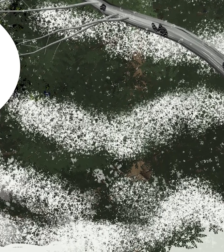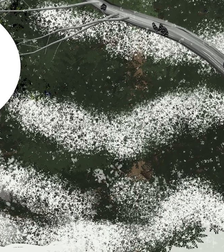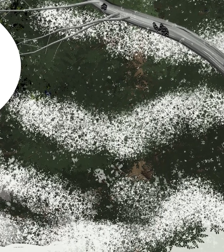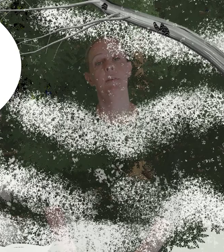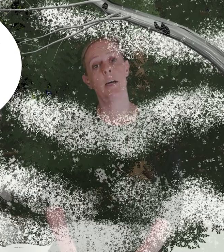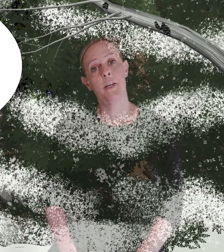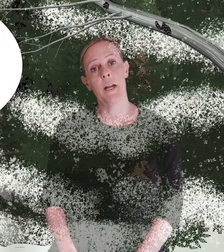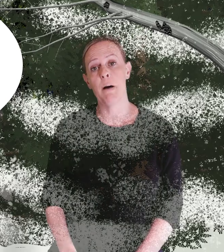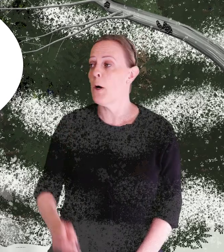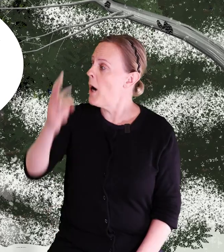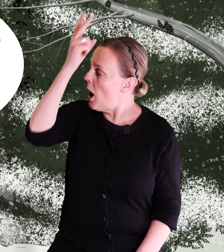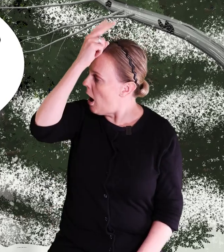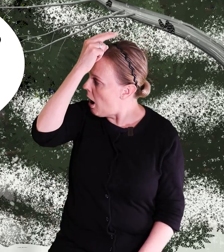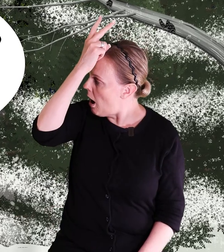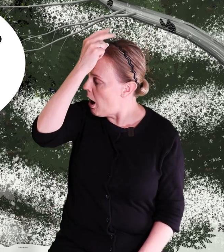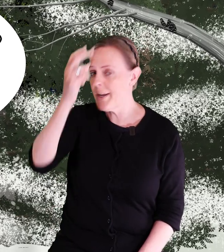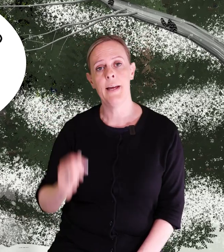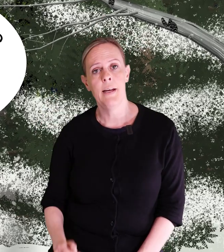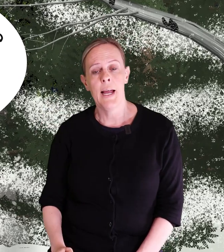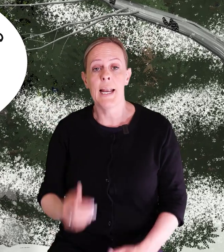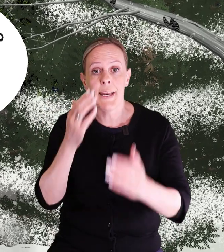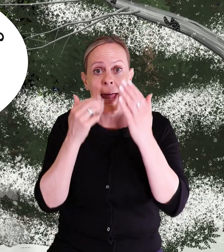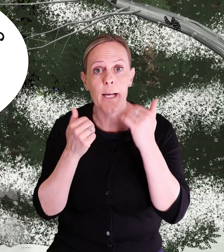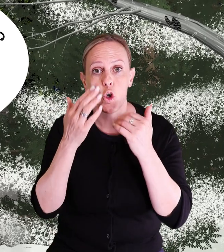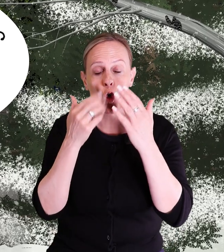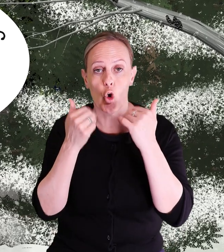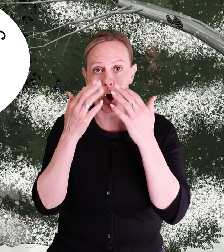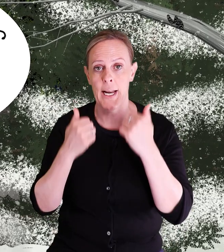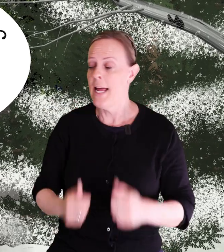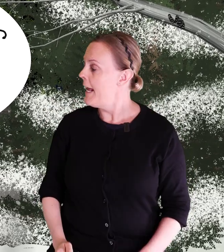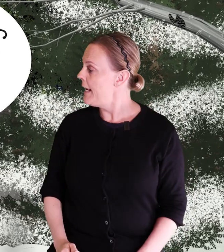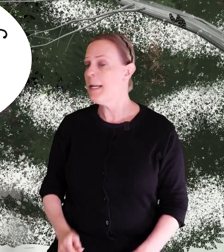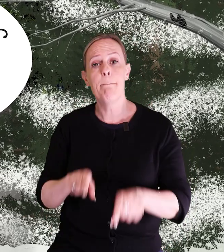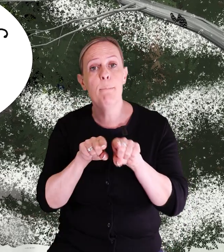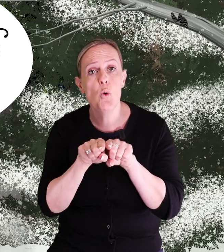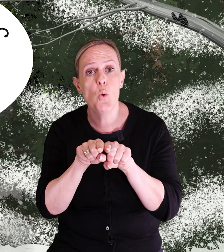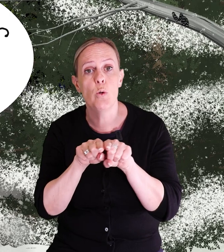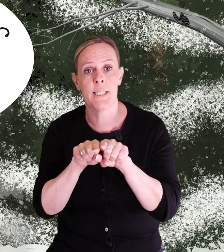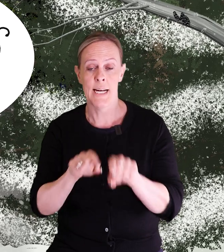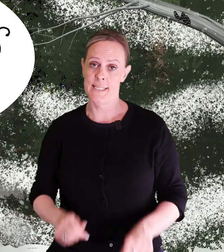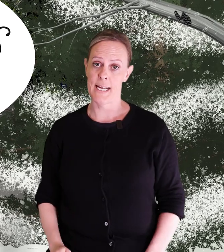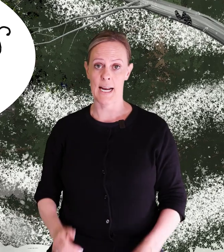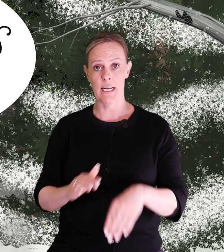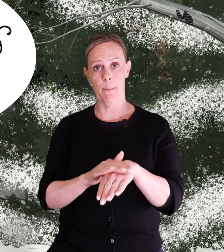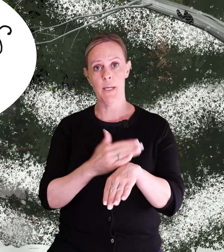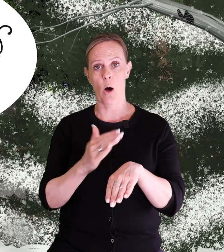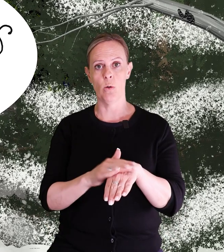Vi kanske träffar på en hare. Eller en äckorre. Eller en mus. Säger lilla Miao.